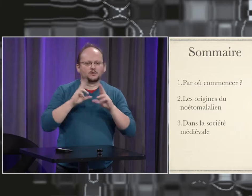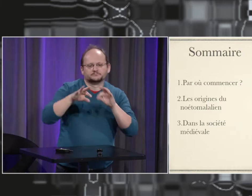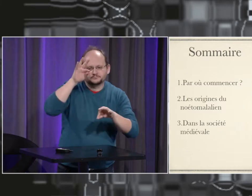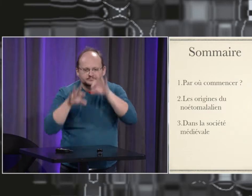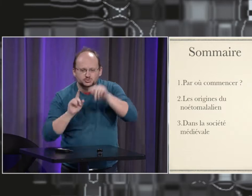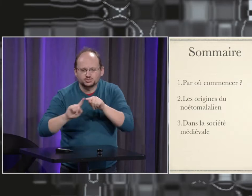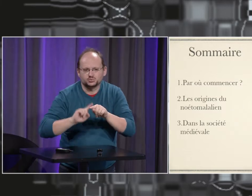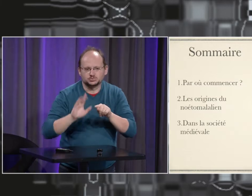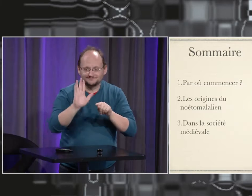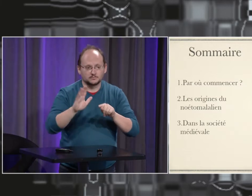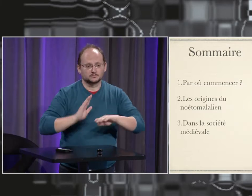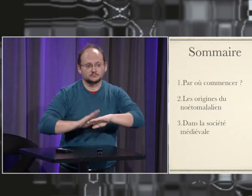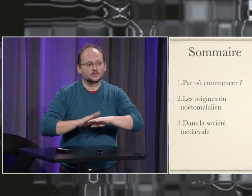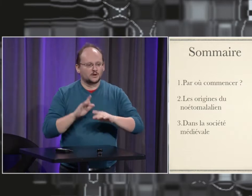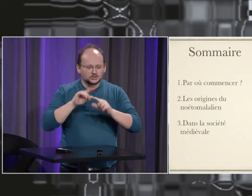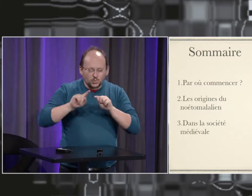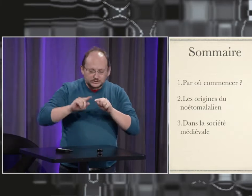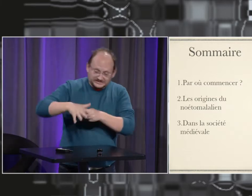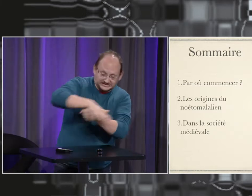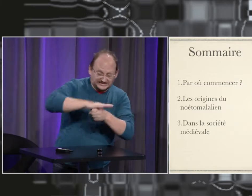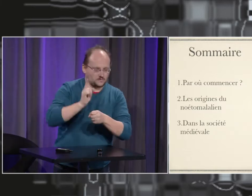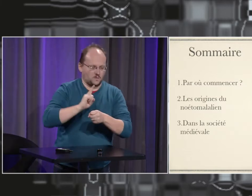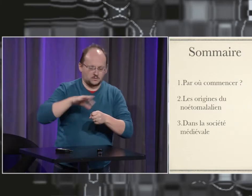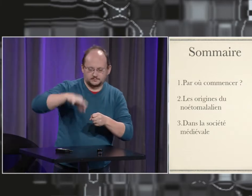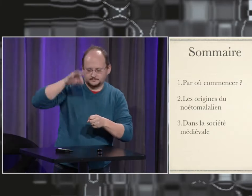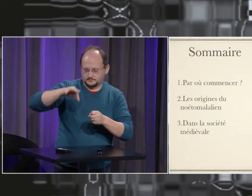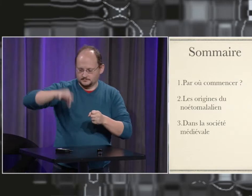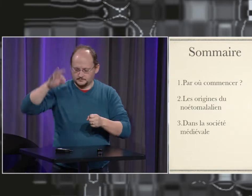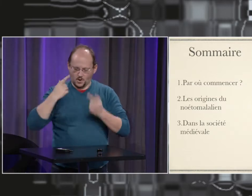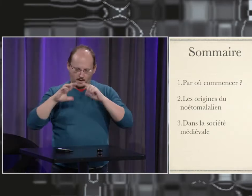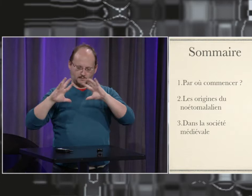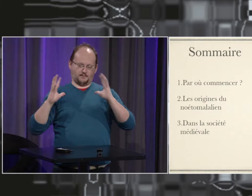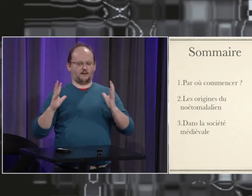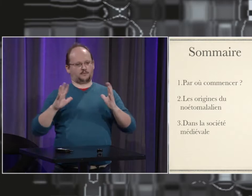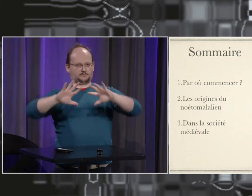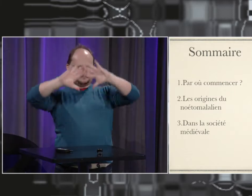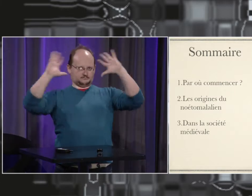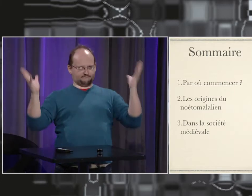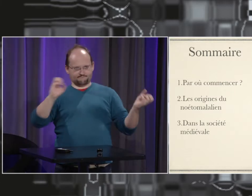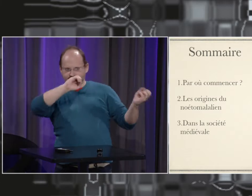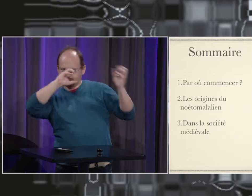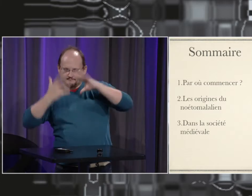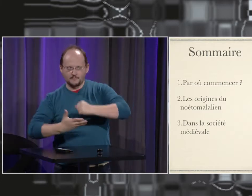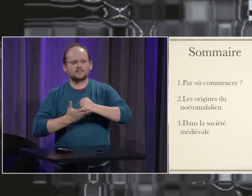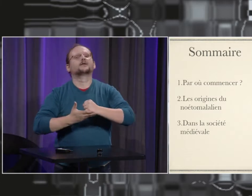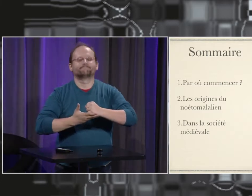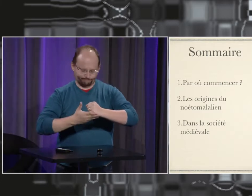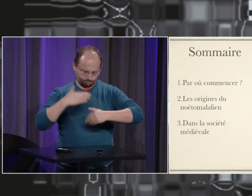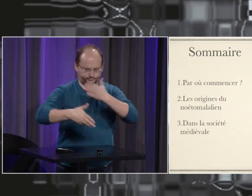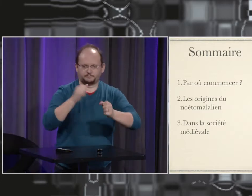parler de la société médiévale. Alors, je ne vais pas faire une présentation exhaustive de ce sujet, mais